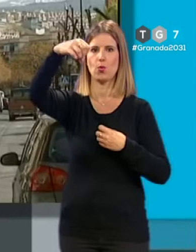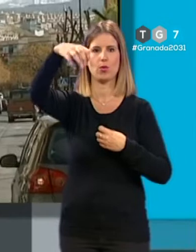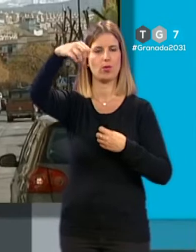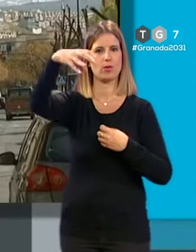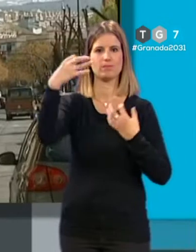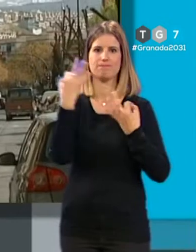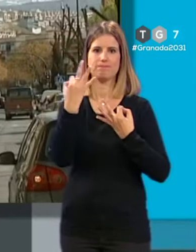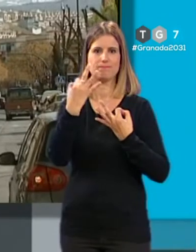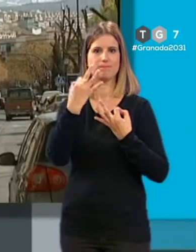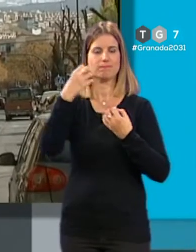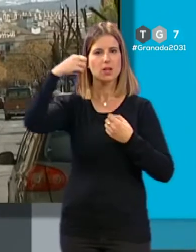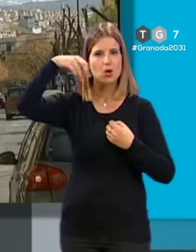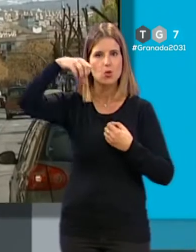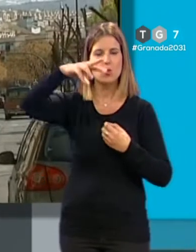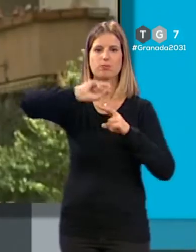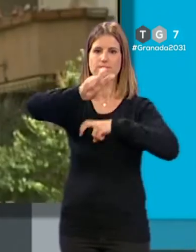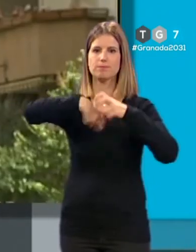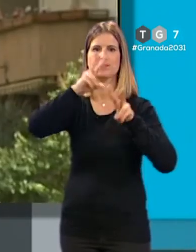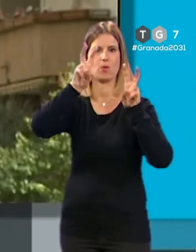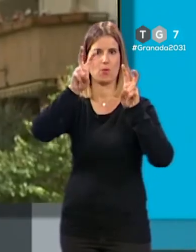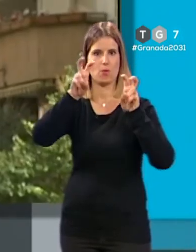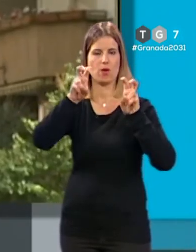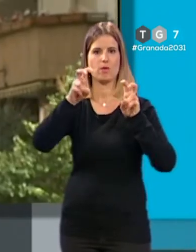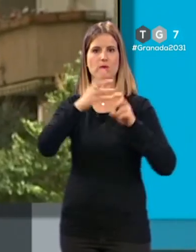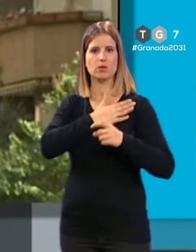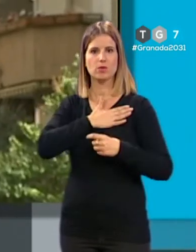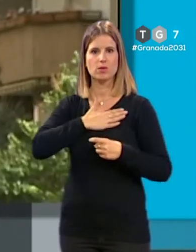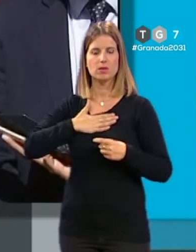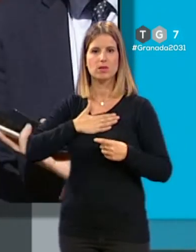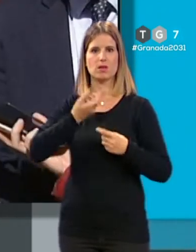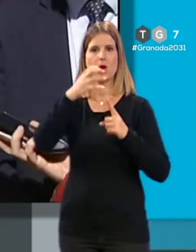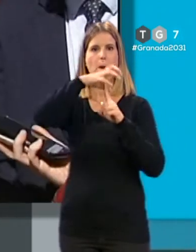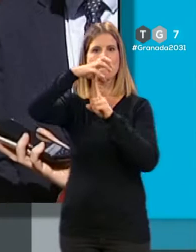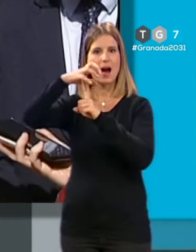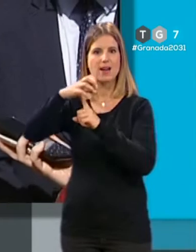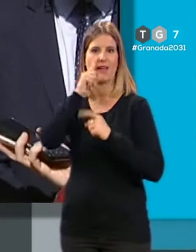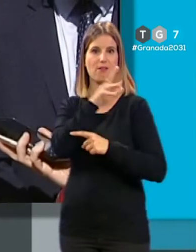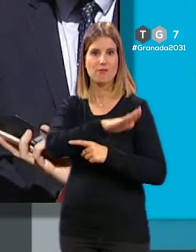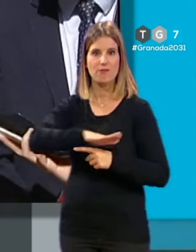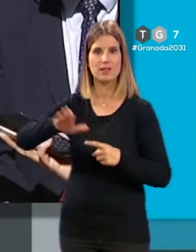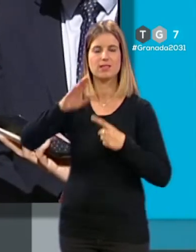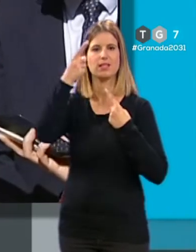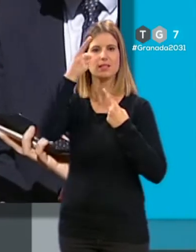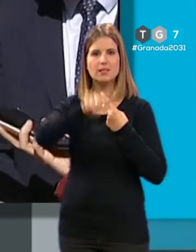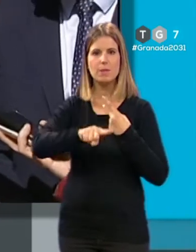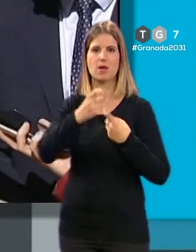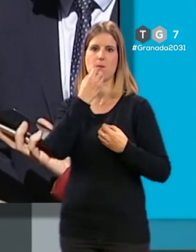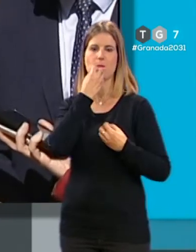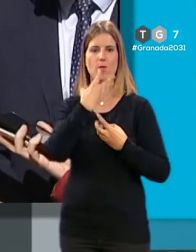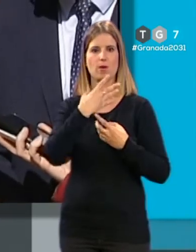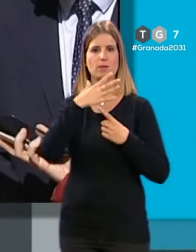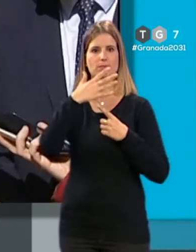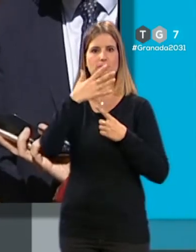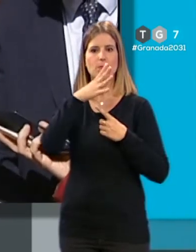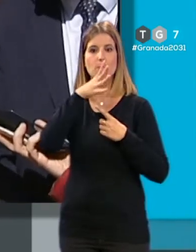pusiera el alumbrado nuevo, que nos pongan ahí un parque infantil, y además nos va a venir muy bien porque